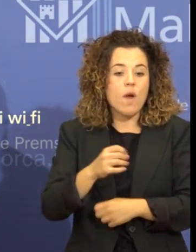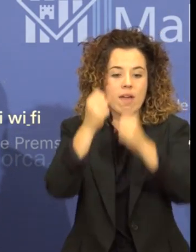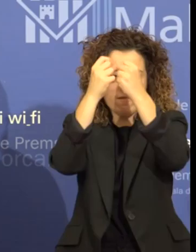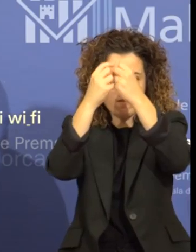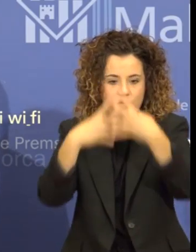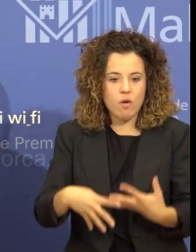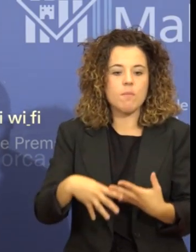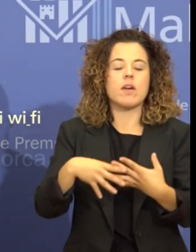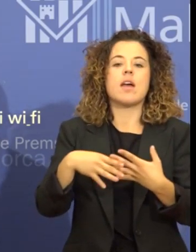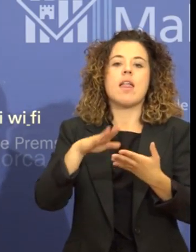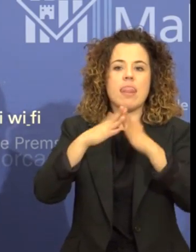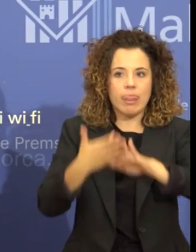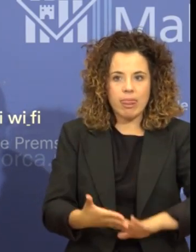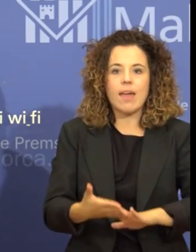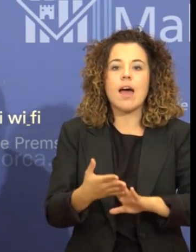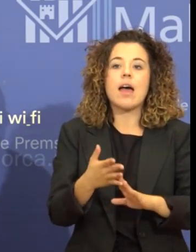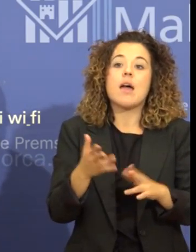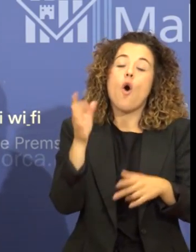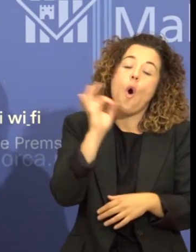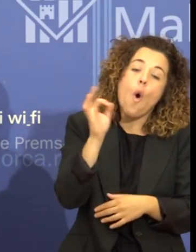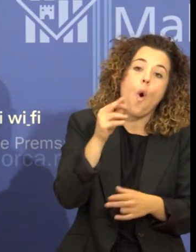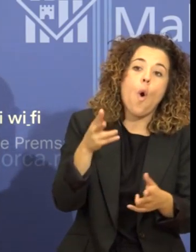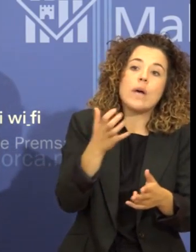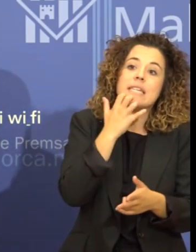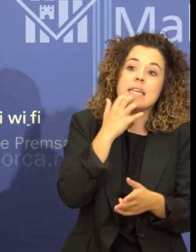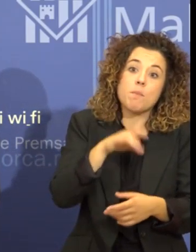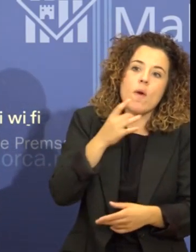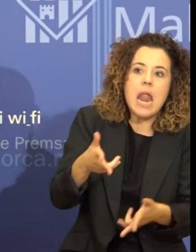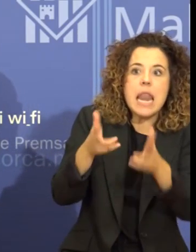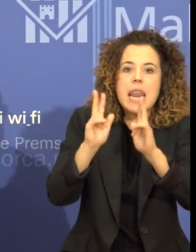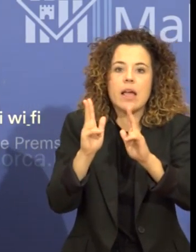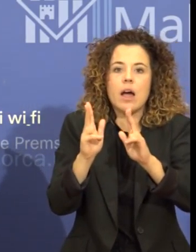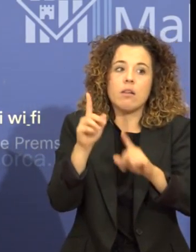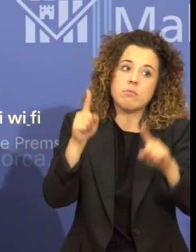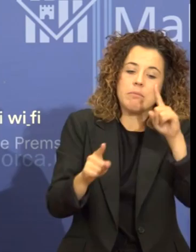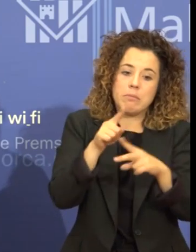s'puguin legalitzar si és possible. Per tant,